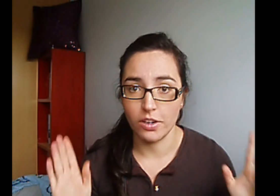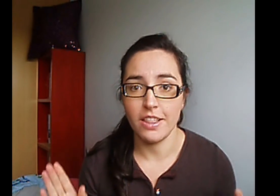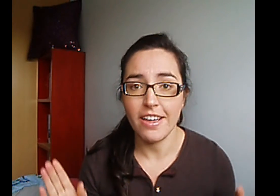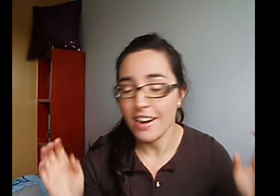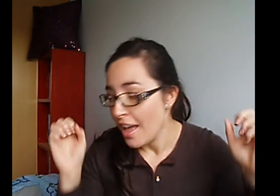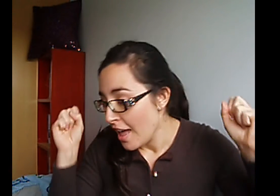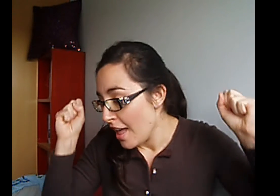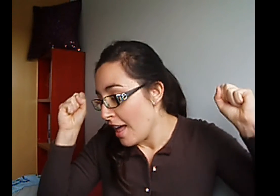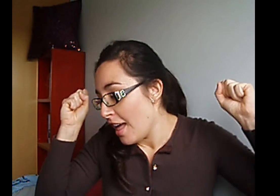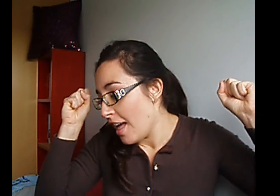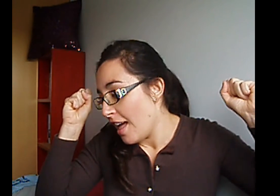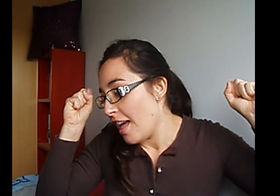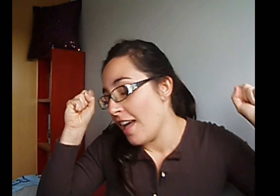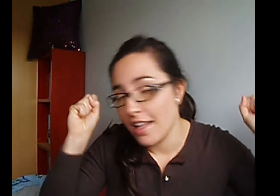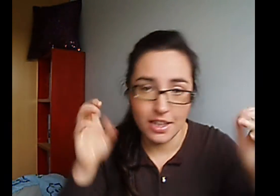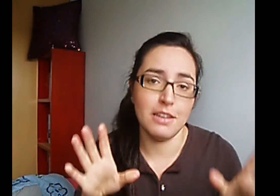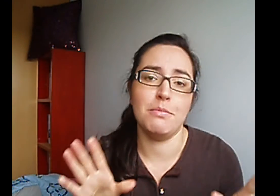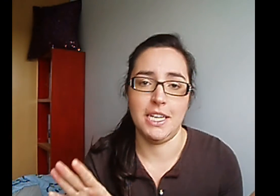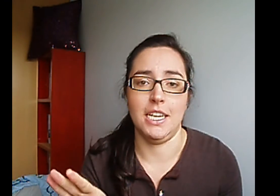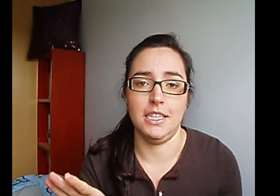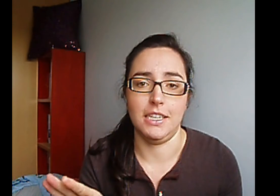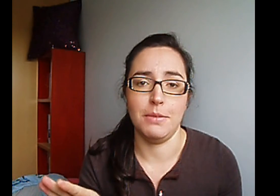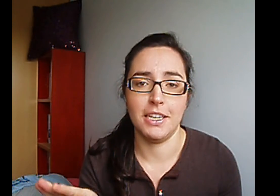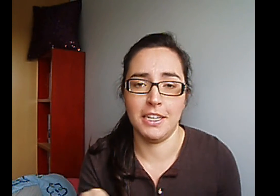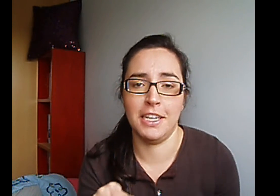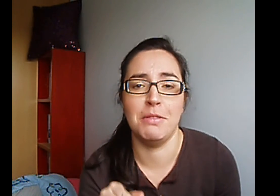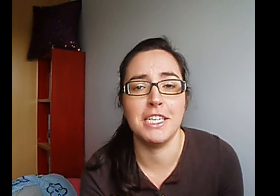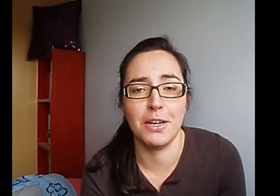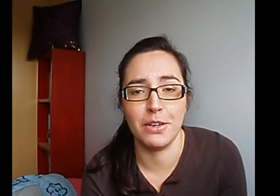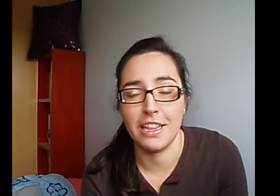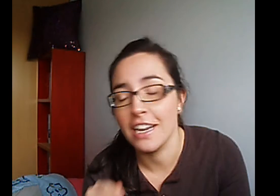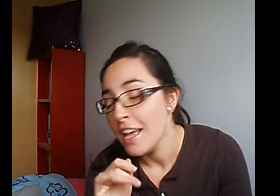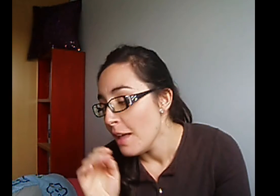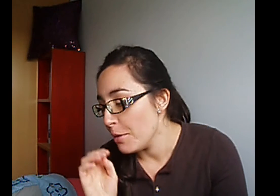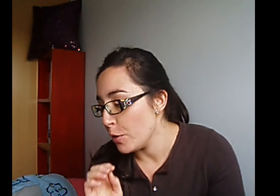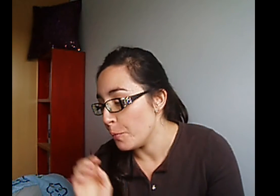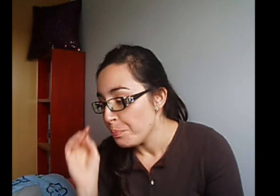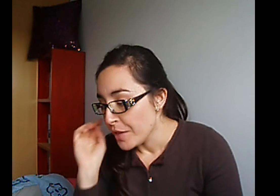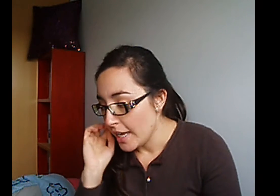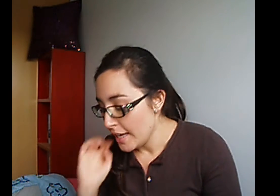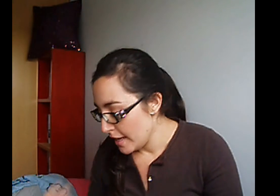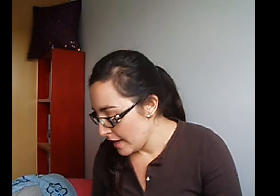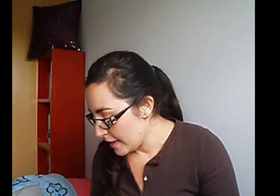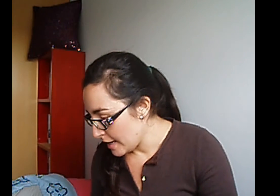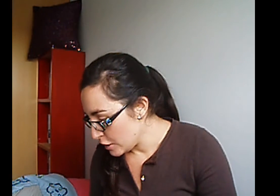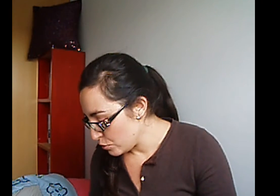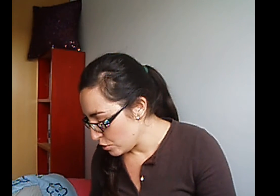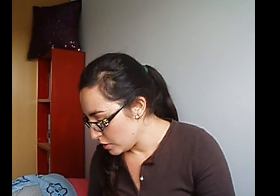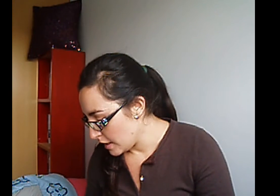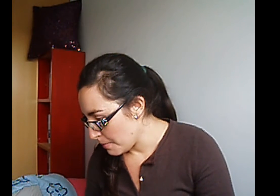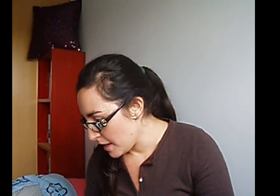Reader Me encanta Me encanta Me encanta Pero bueno El canal suyo se llama